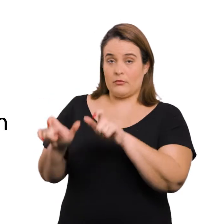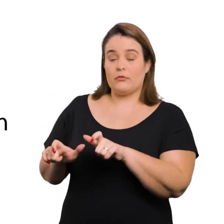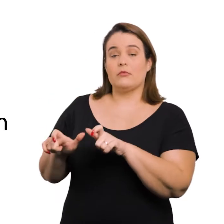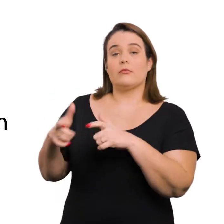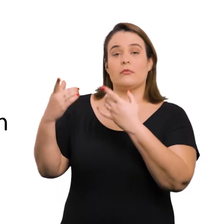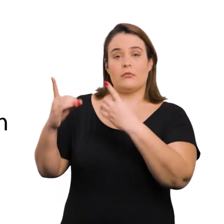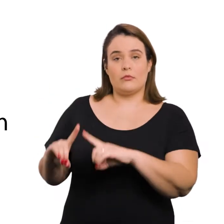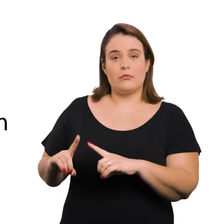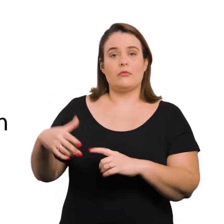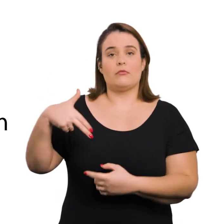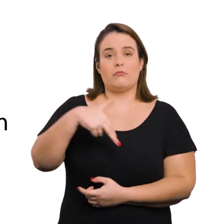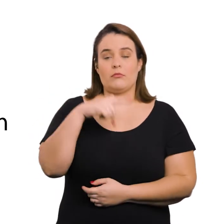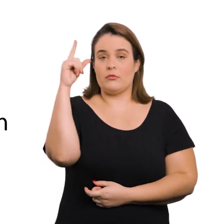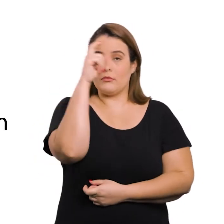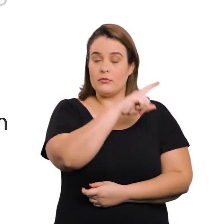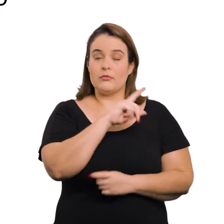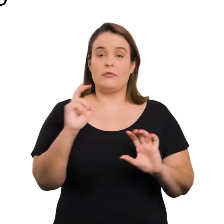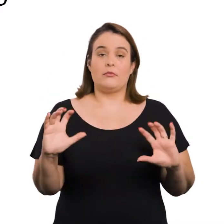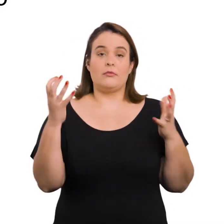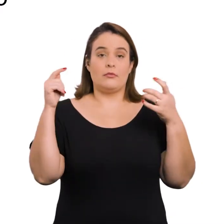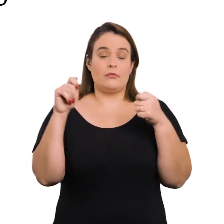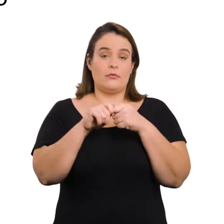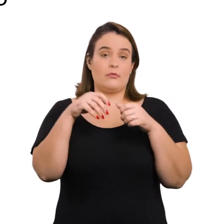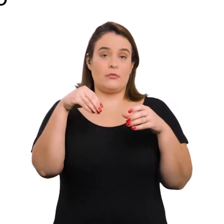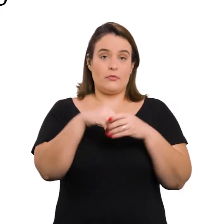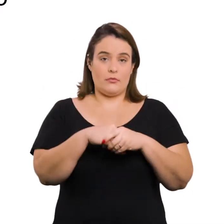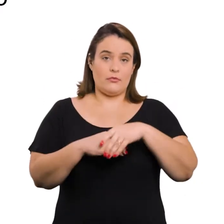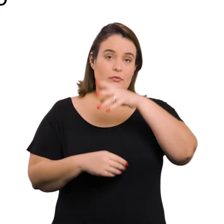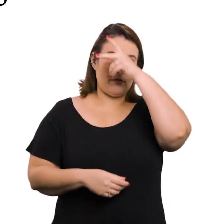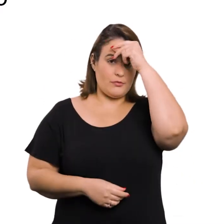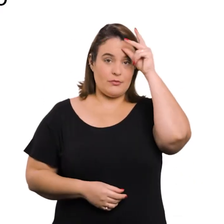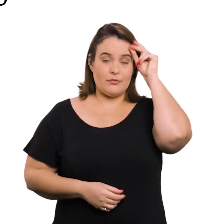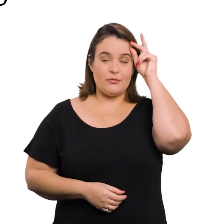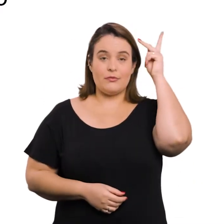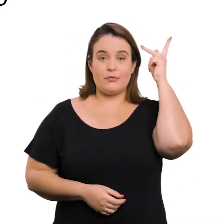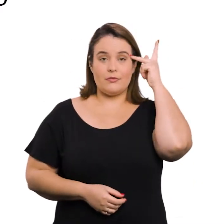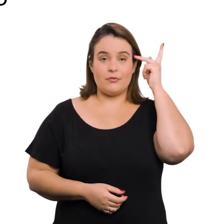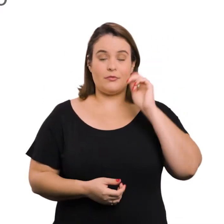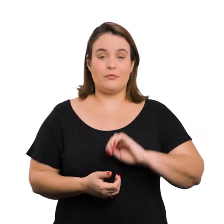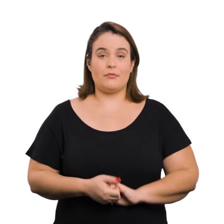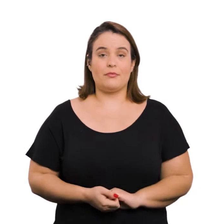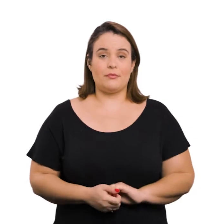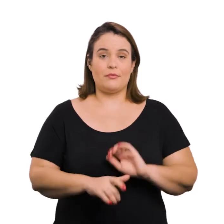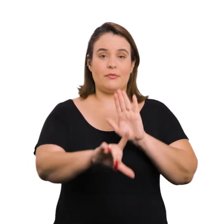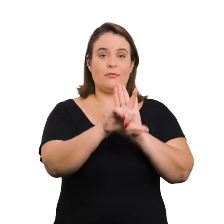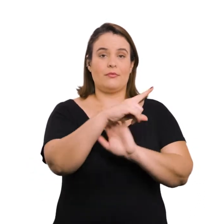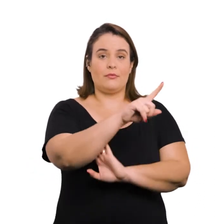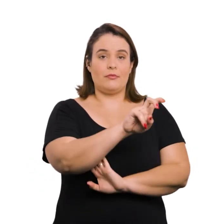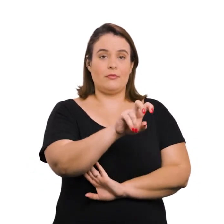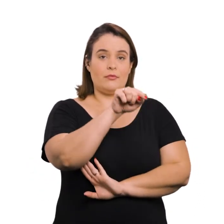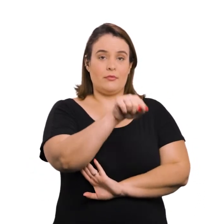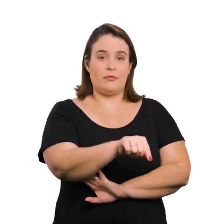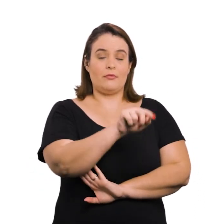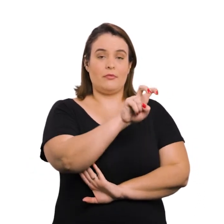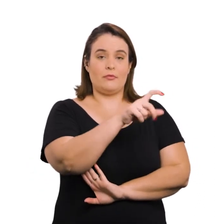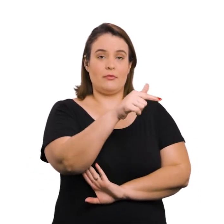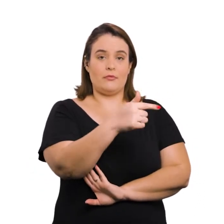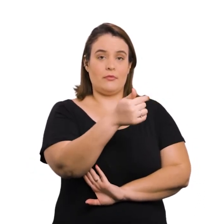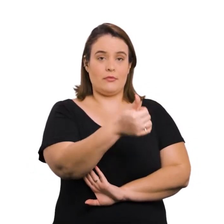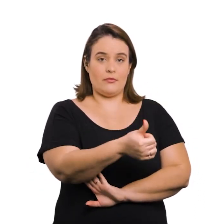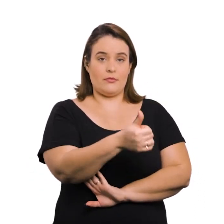deficiência e mobilidade reduzida em eventos realizados no Município de São Paulo. Lei nº 15